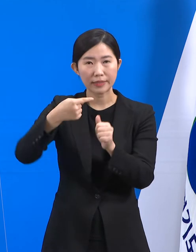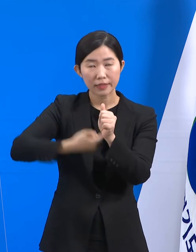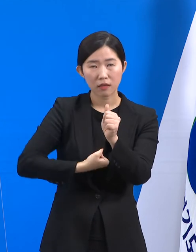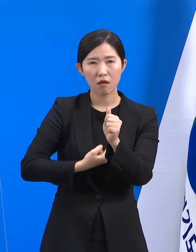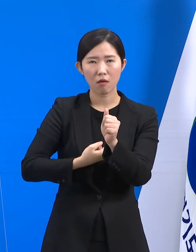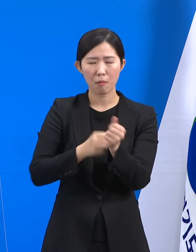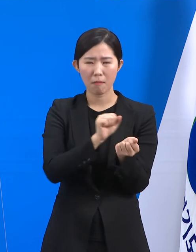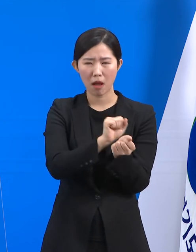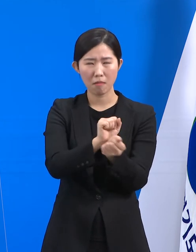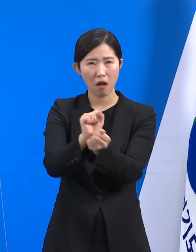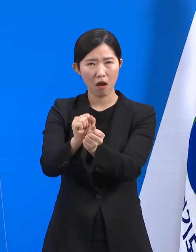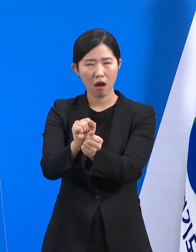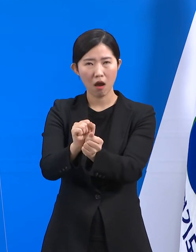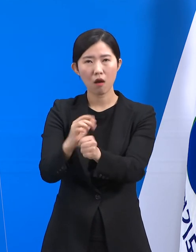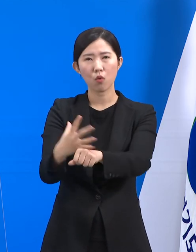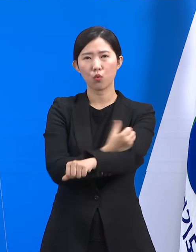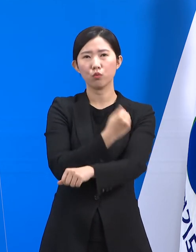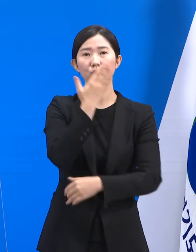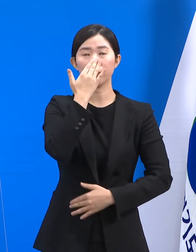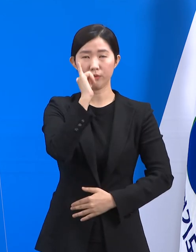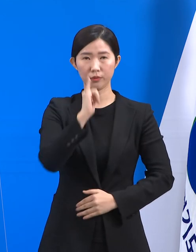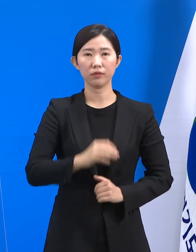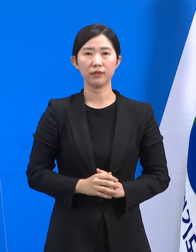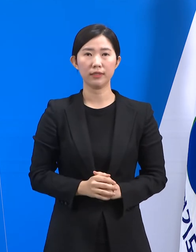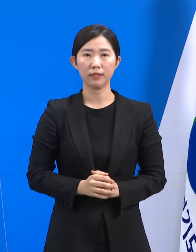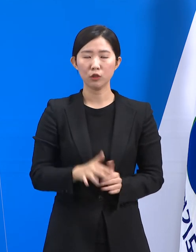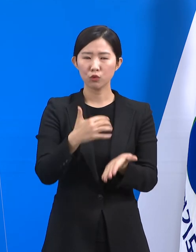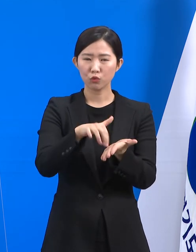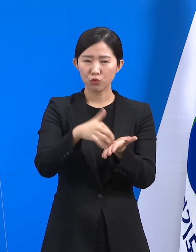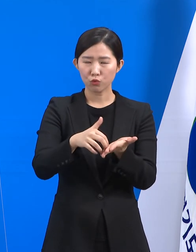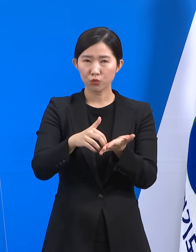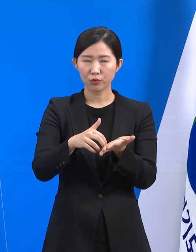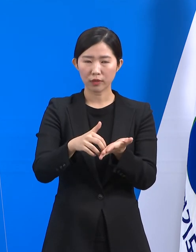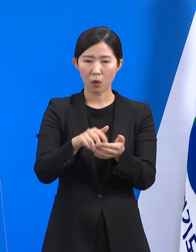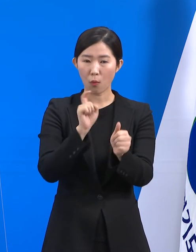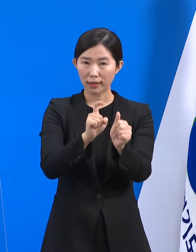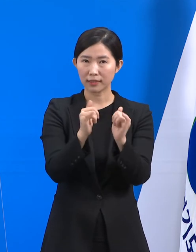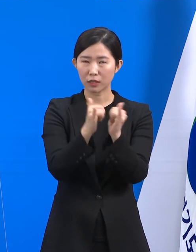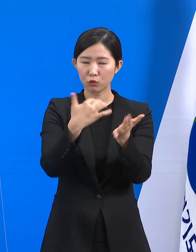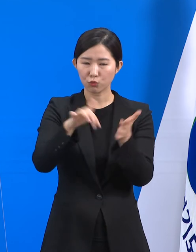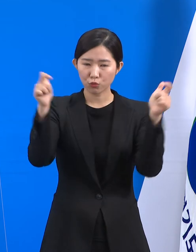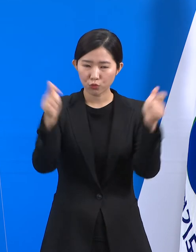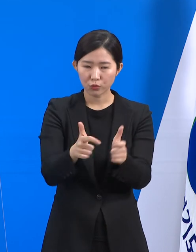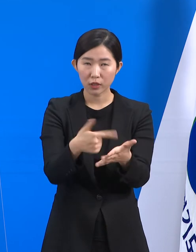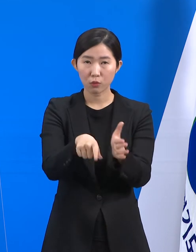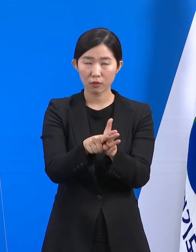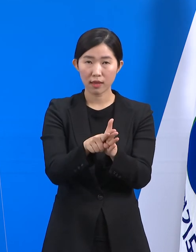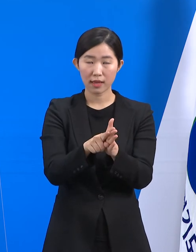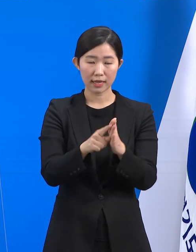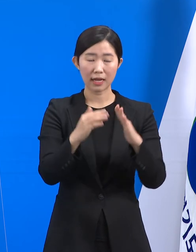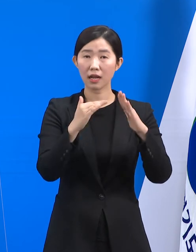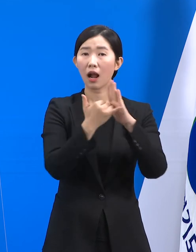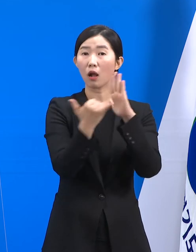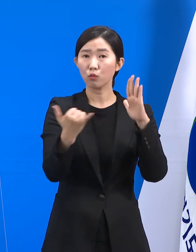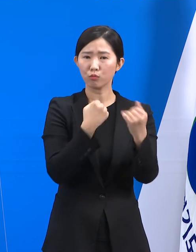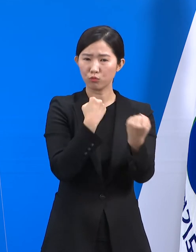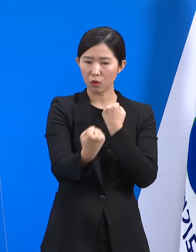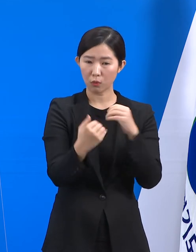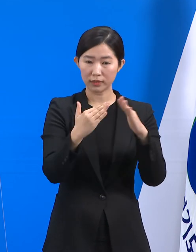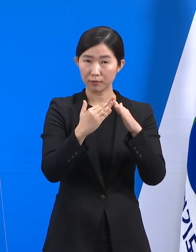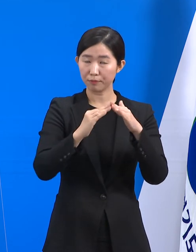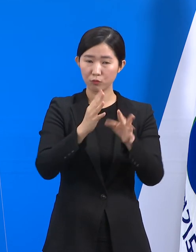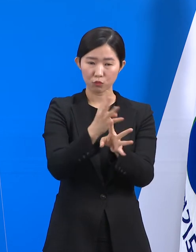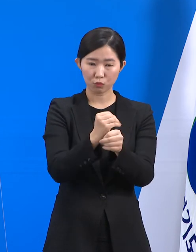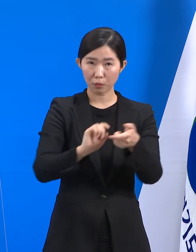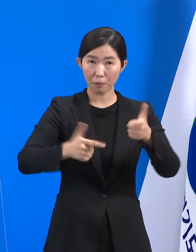높아질 수 있습니다. 이를 최소화하기 위해 직계가족도 거주지를 달리하는 경우에는 5인 이상